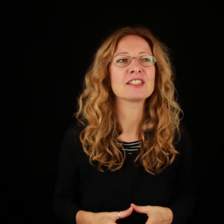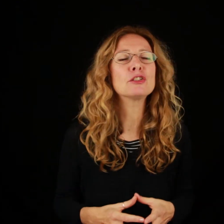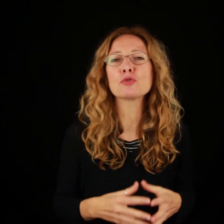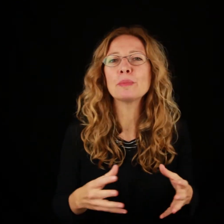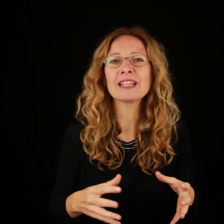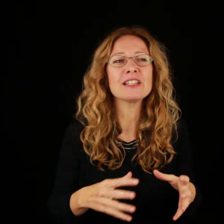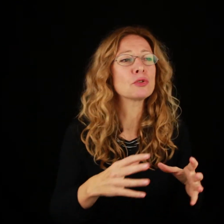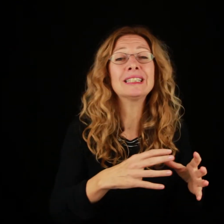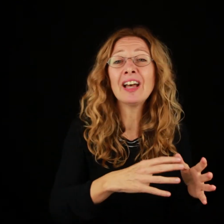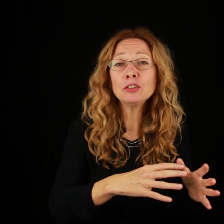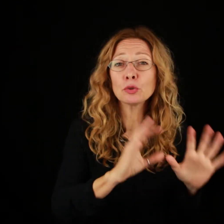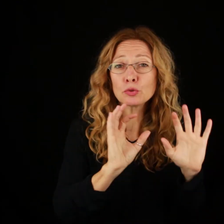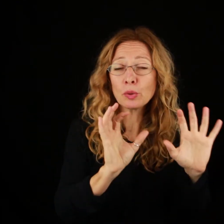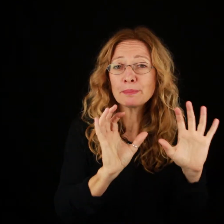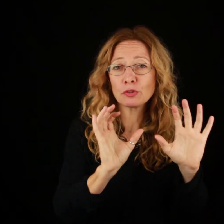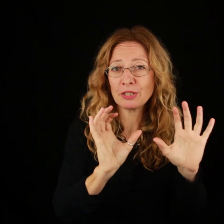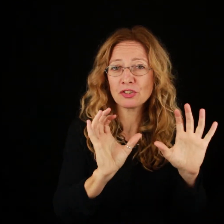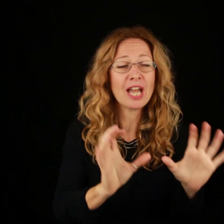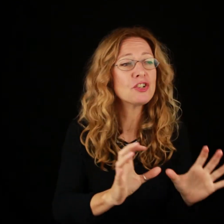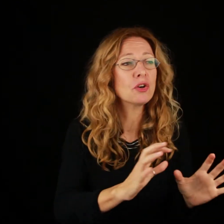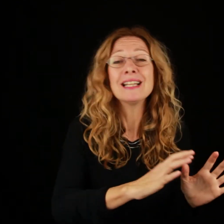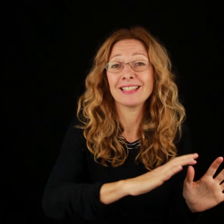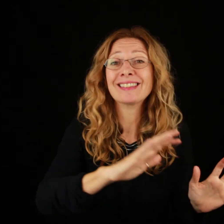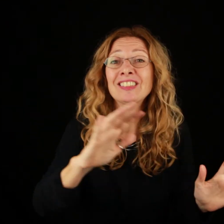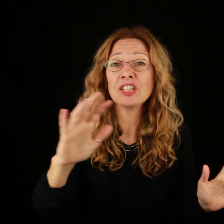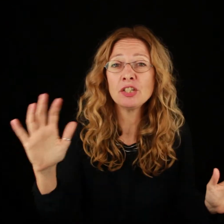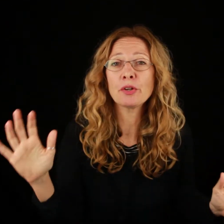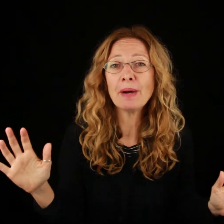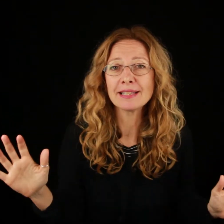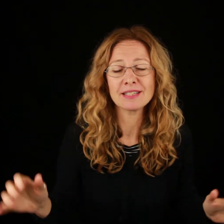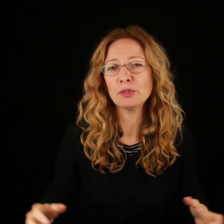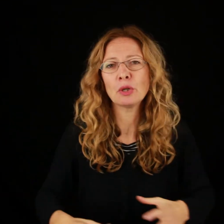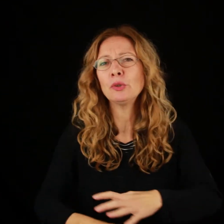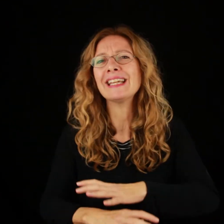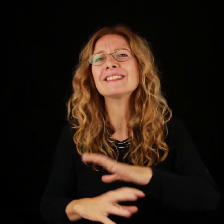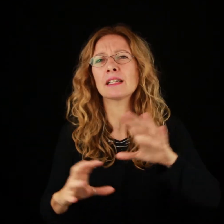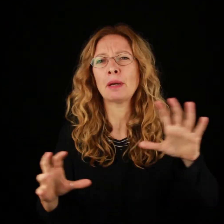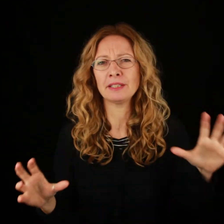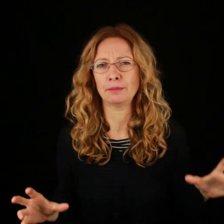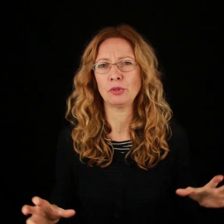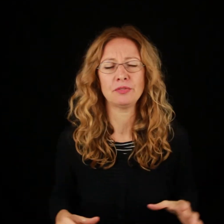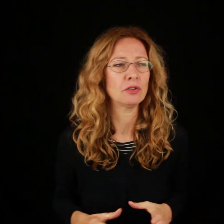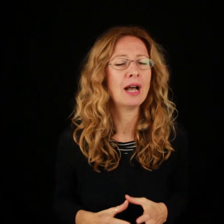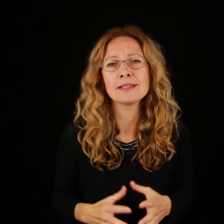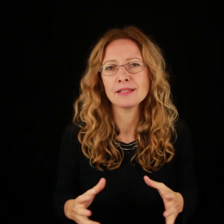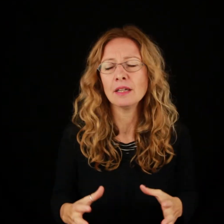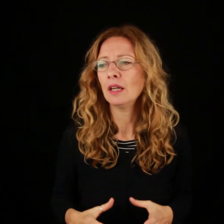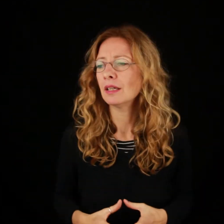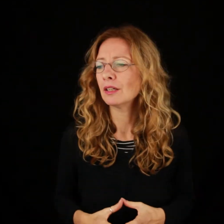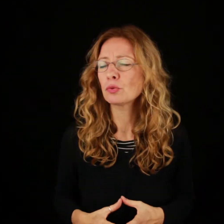scritto su Maigret soltanto su questo personaggio 75 romanzi, quindi un autore estremamente prolifico, anzi sulla